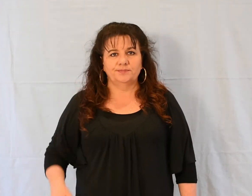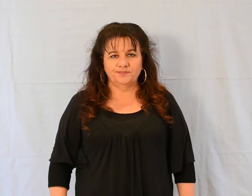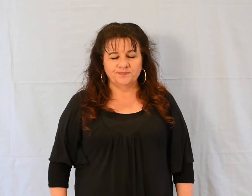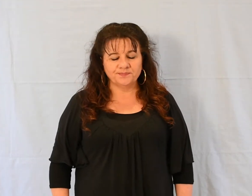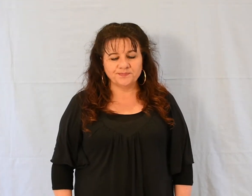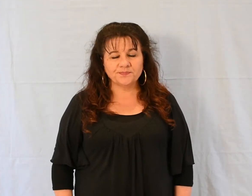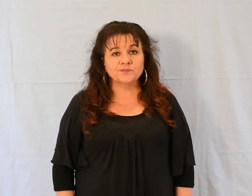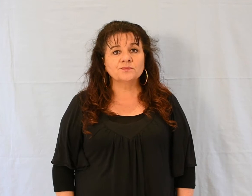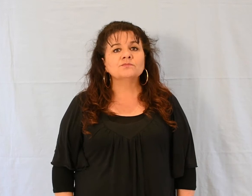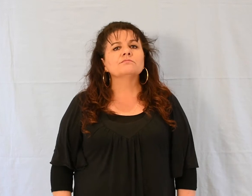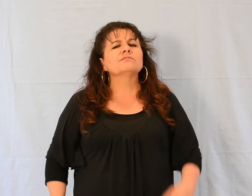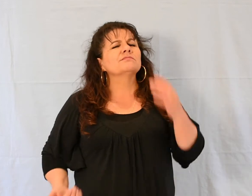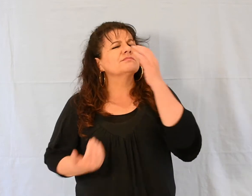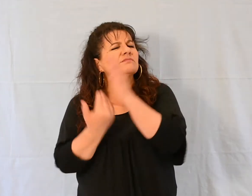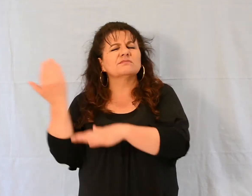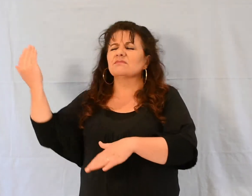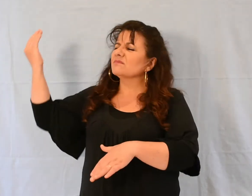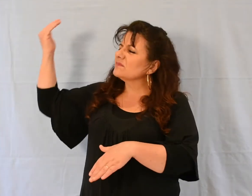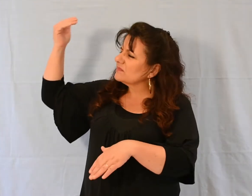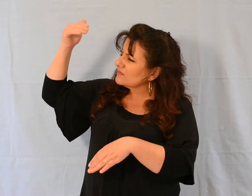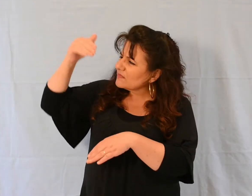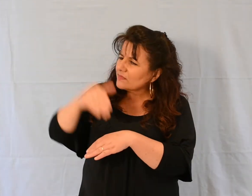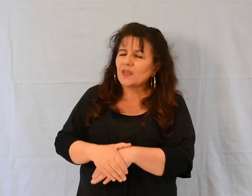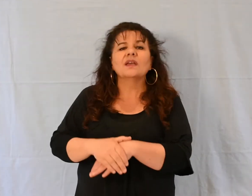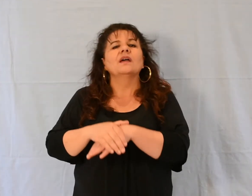Toute la journée, Jésus avait parlé à la foule.